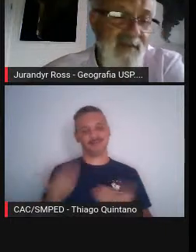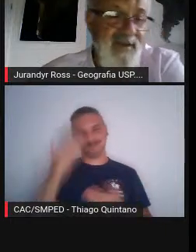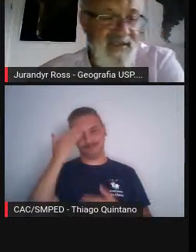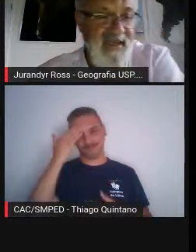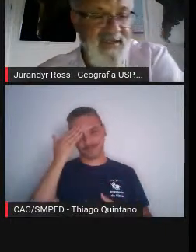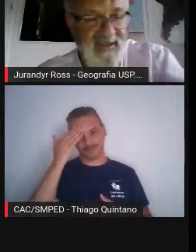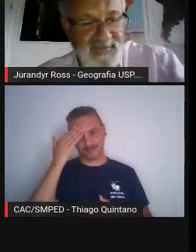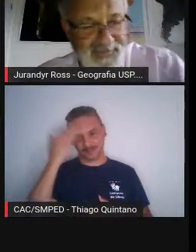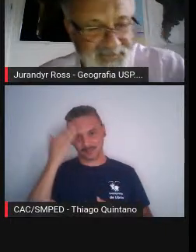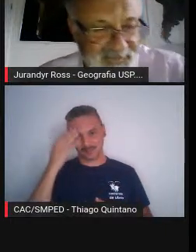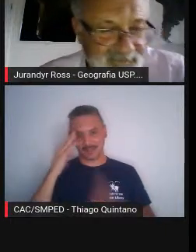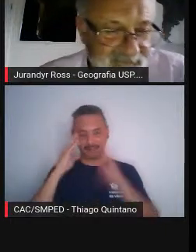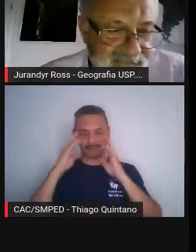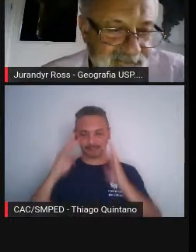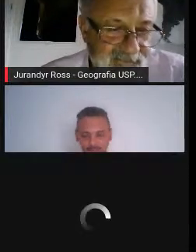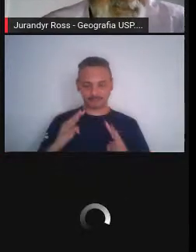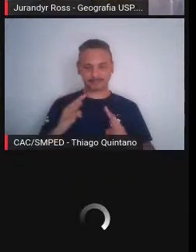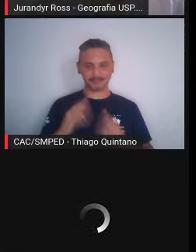obrigado pela paciência.